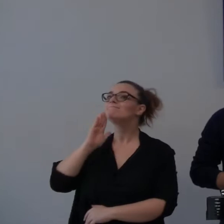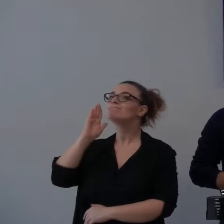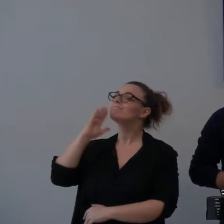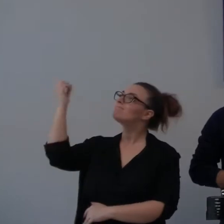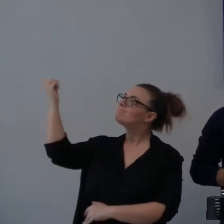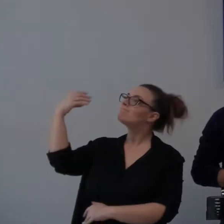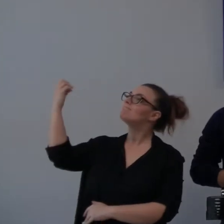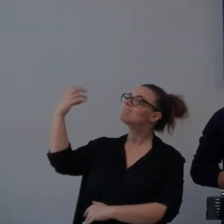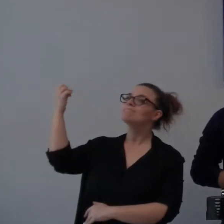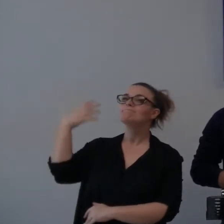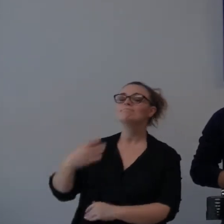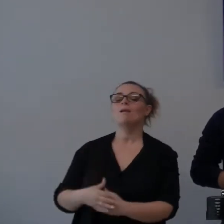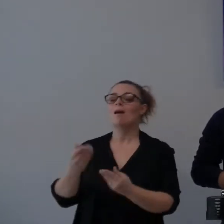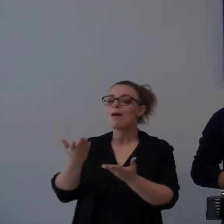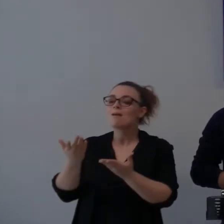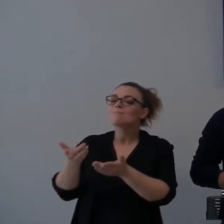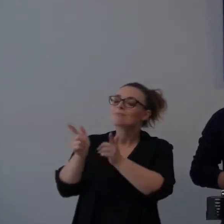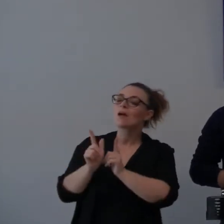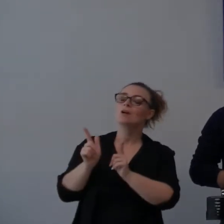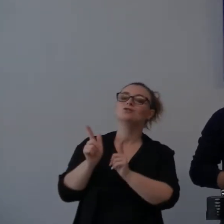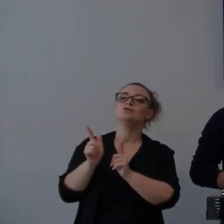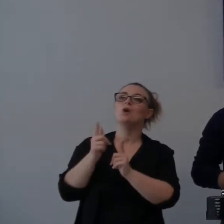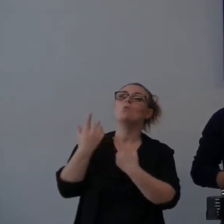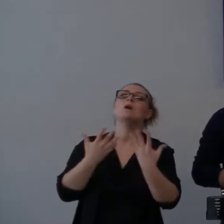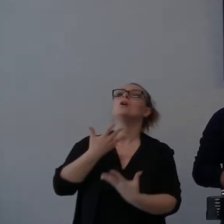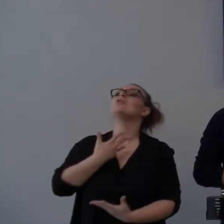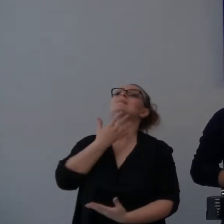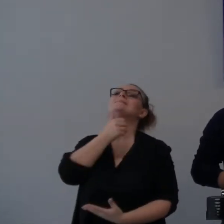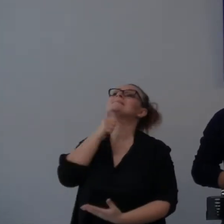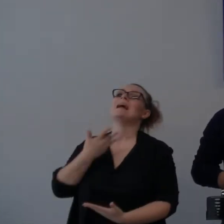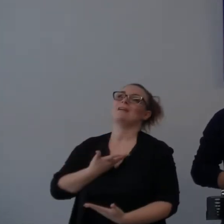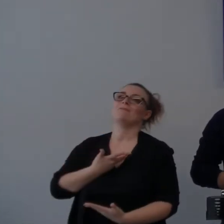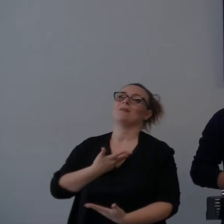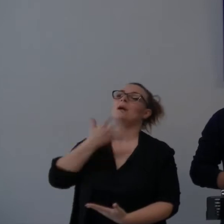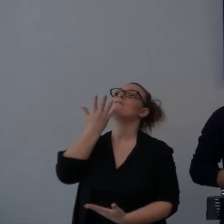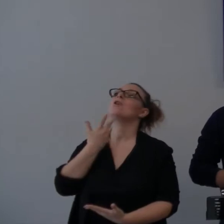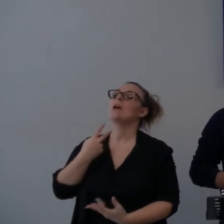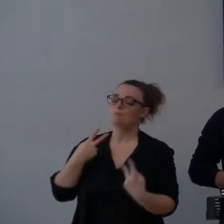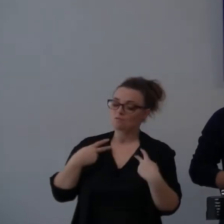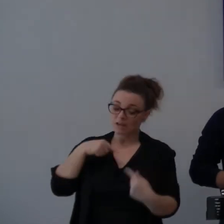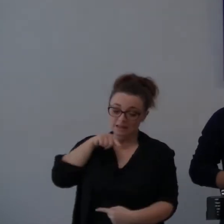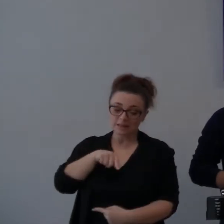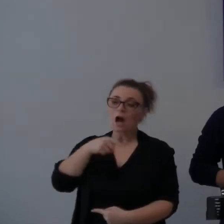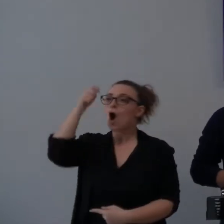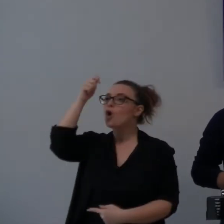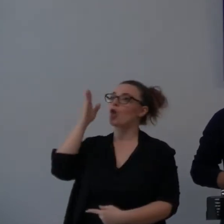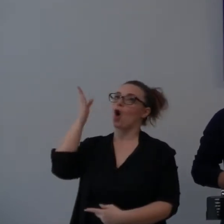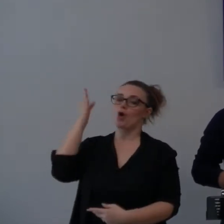e dacci Signore ciò di cui abbiamo bisogno per vivere una vita che ti amo. In nome di Gesù,